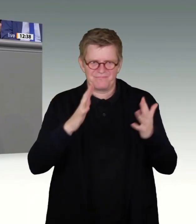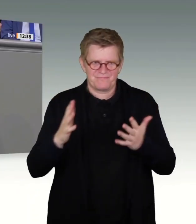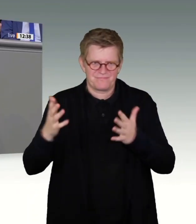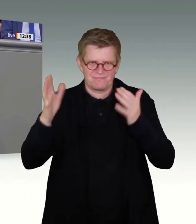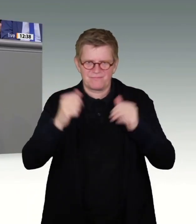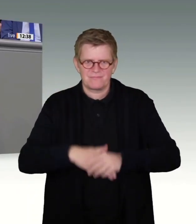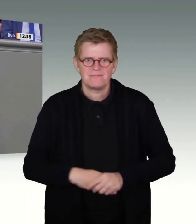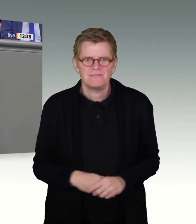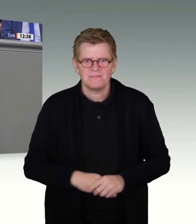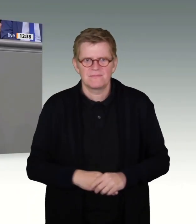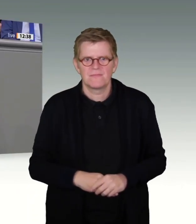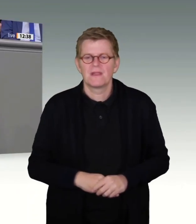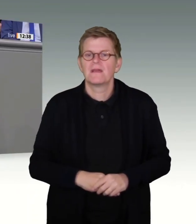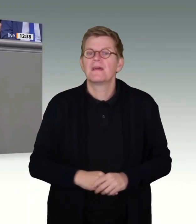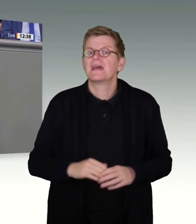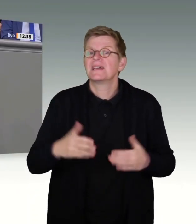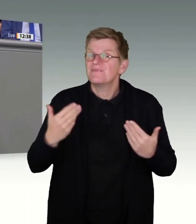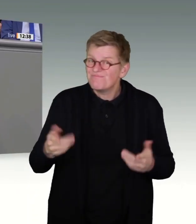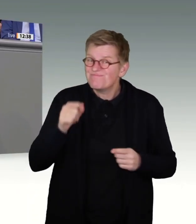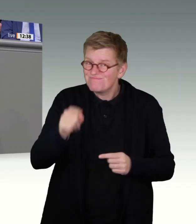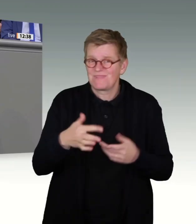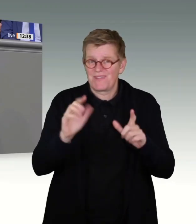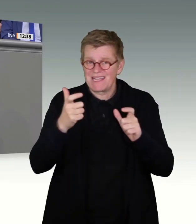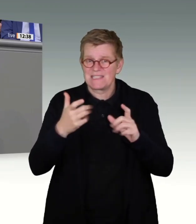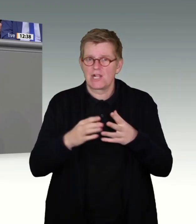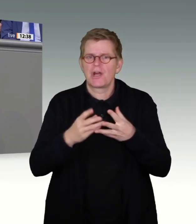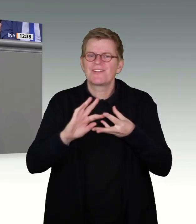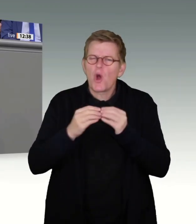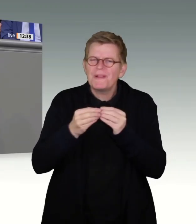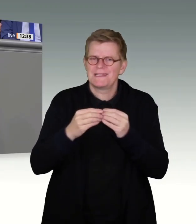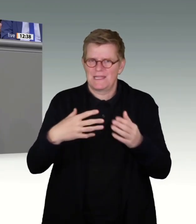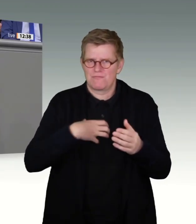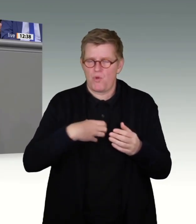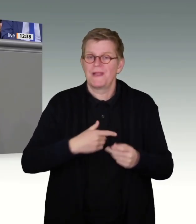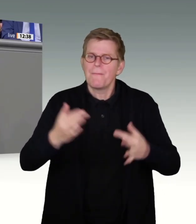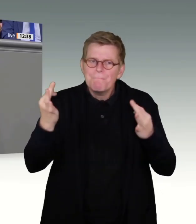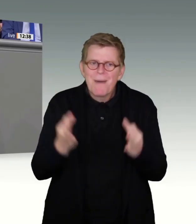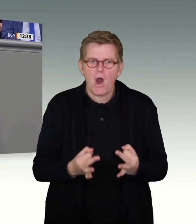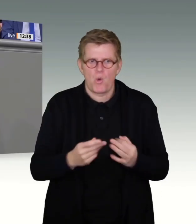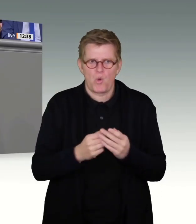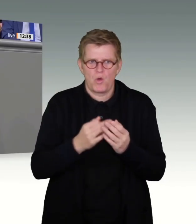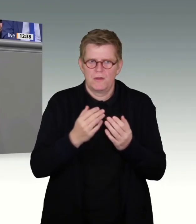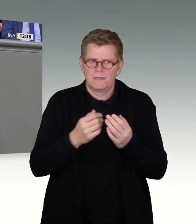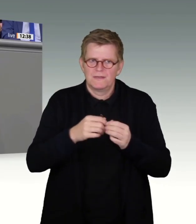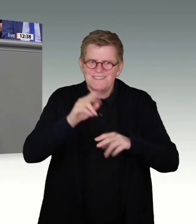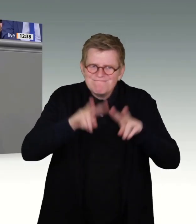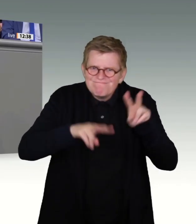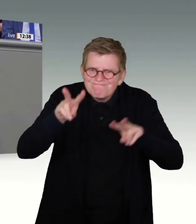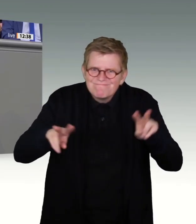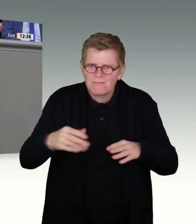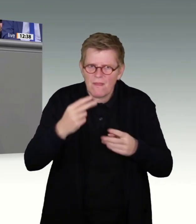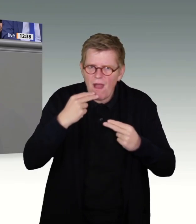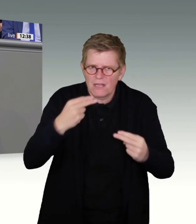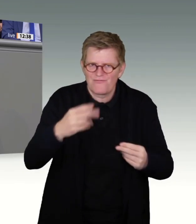Diese komplexen gesellschaftlichen Probleme brauchen gerade differenzierte Antworten, gerade in einem Rechtsstaat, damit sie auch